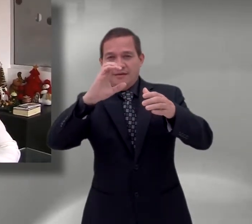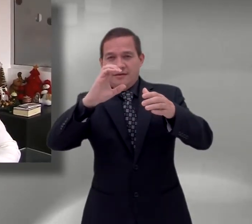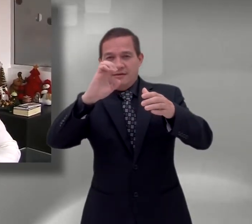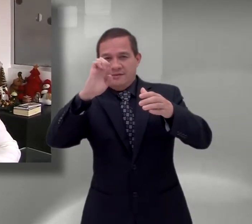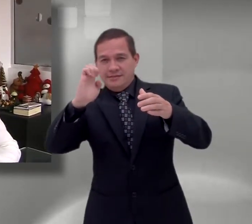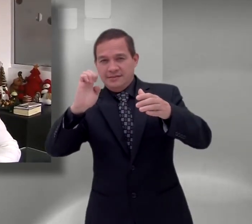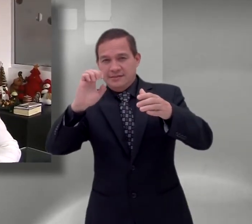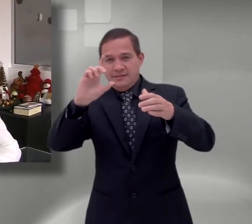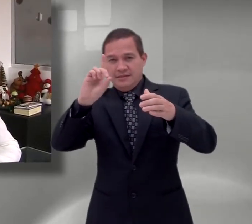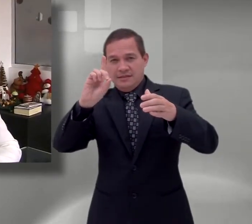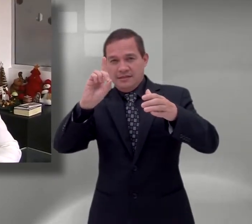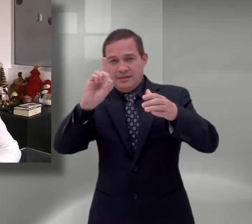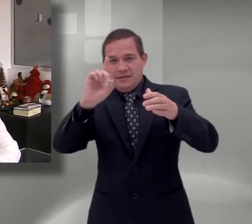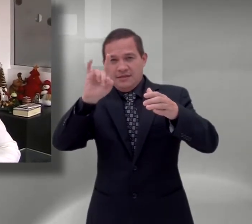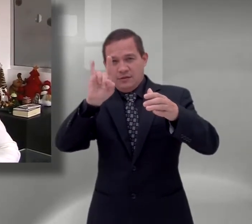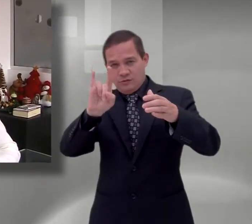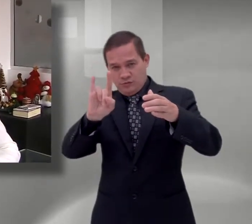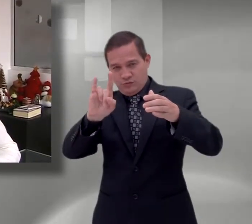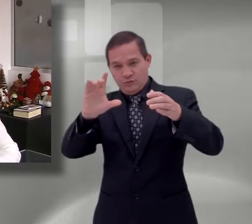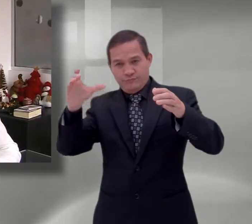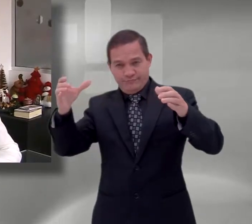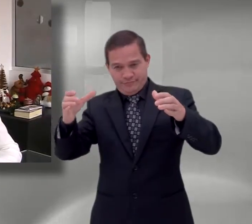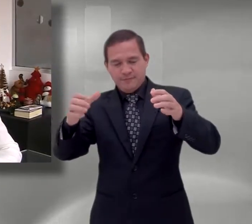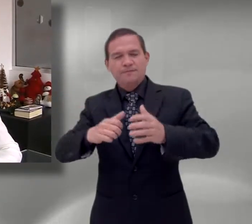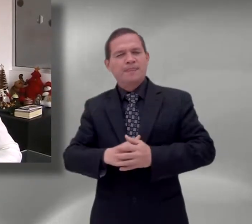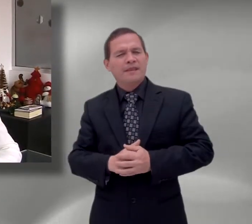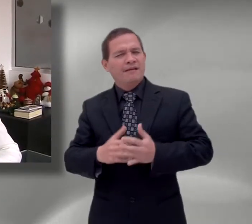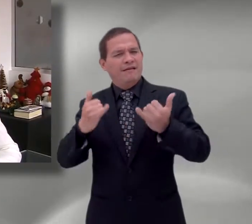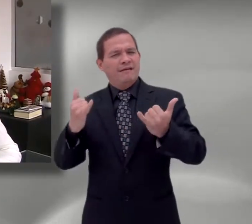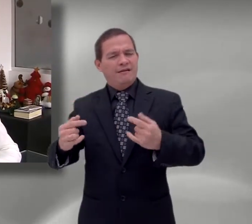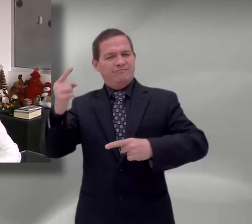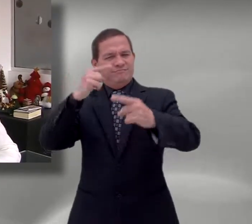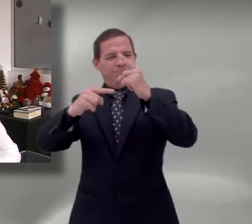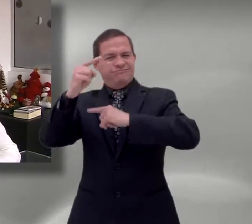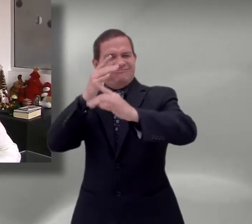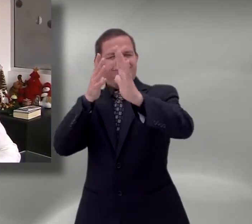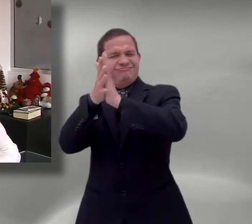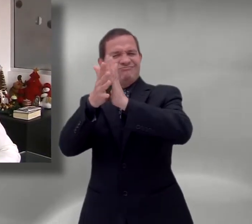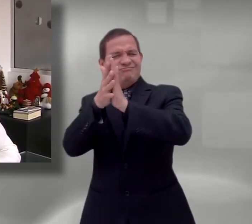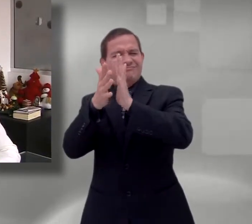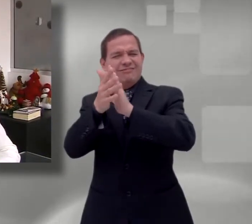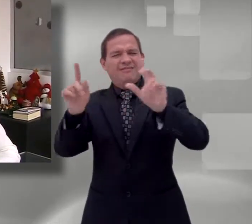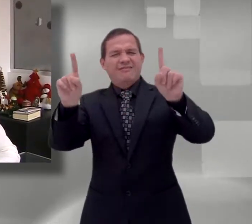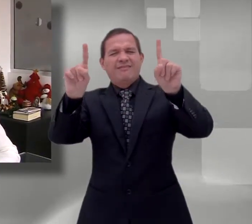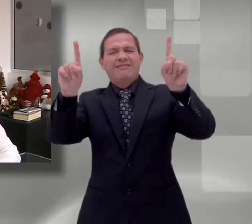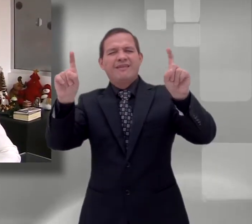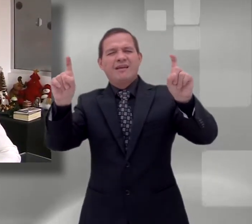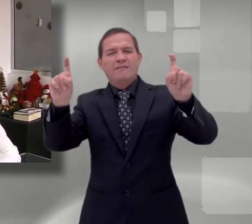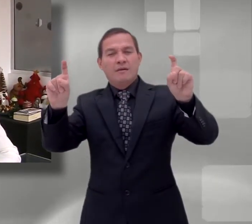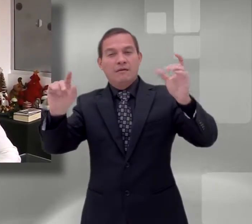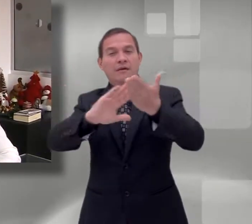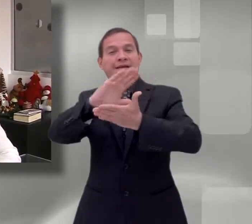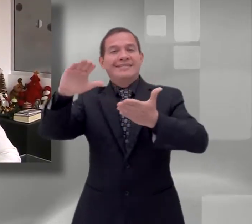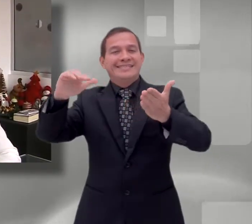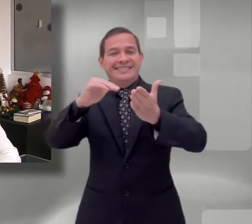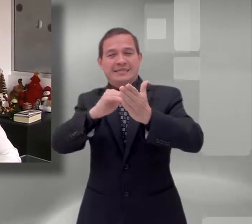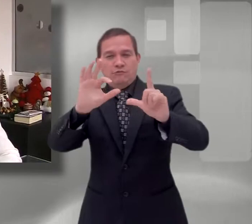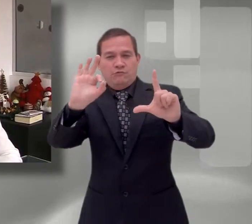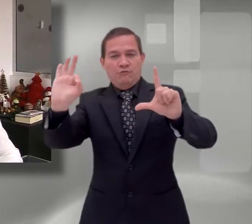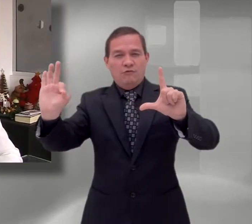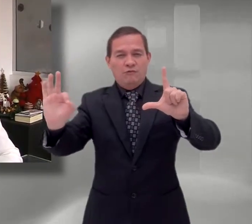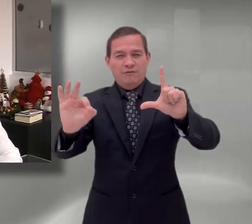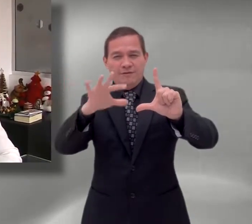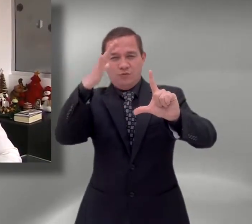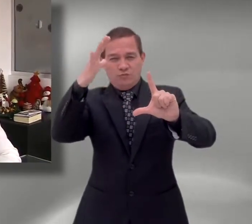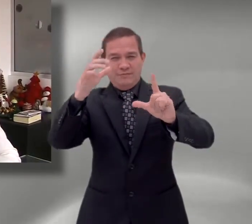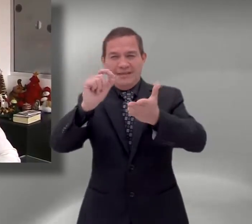Expresión. En el contexto de la educación superior siempre han existido múltiples preocupaciones en